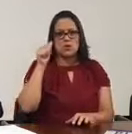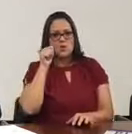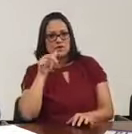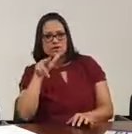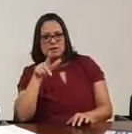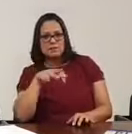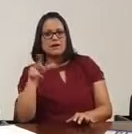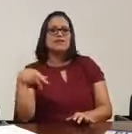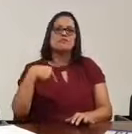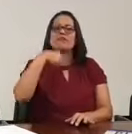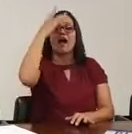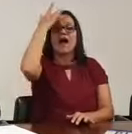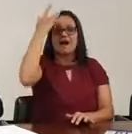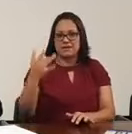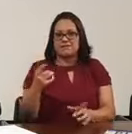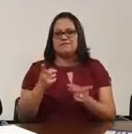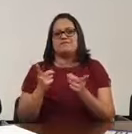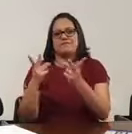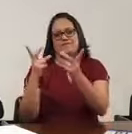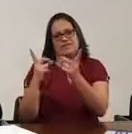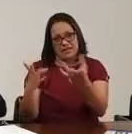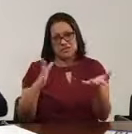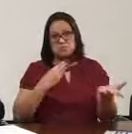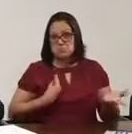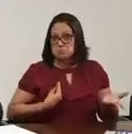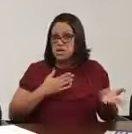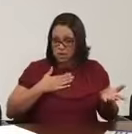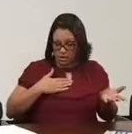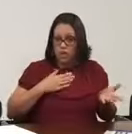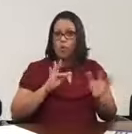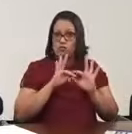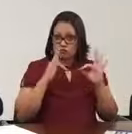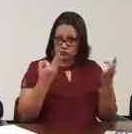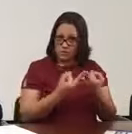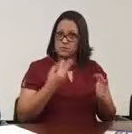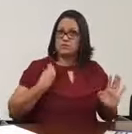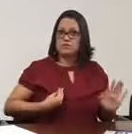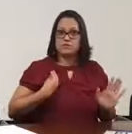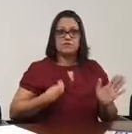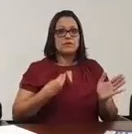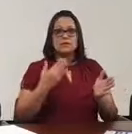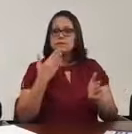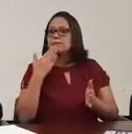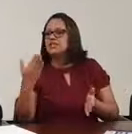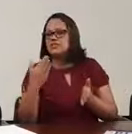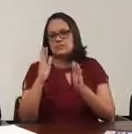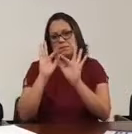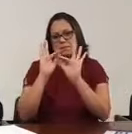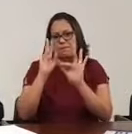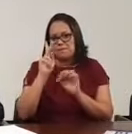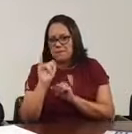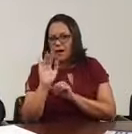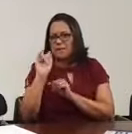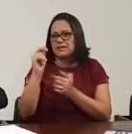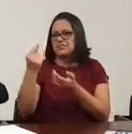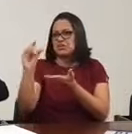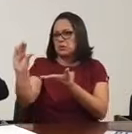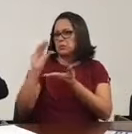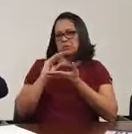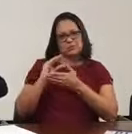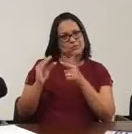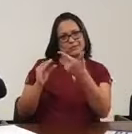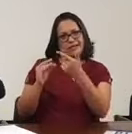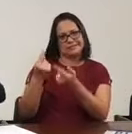ia vender no dia seguinte. Então a gente vivia basicamente, eu vivia, que raramente eu ia pedir para o meu pai, até porque geralmente não tinha,